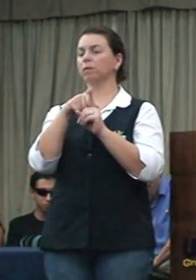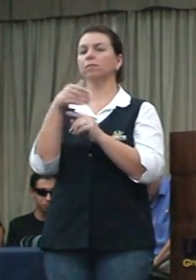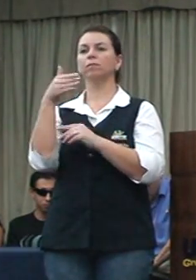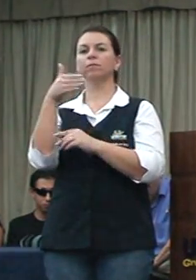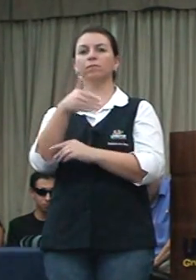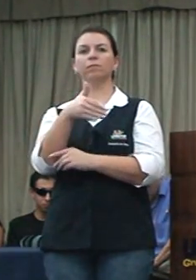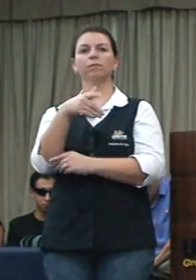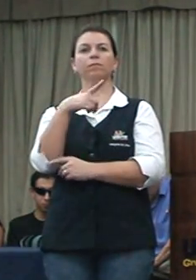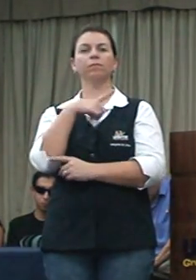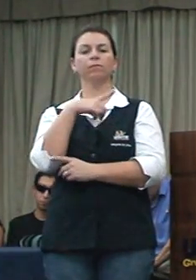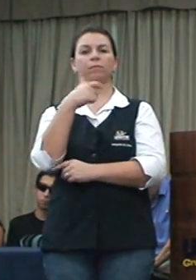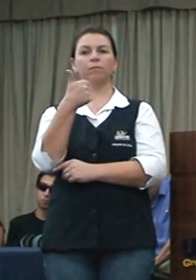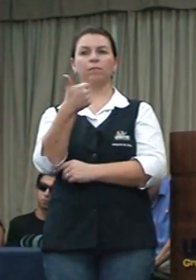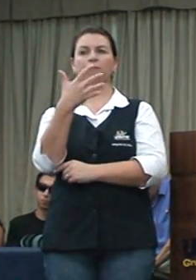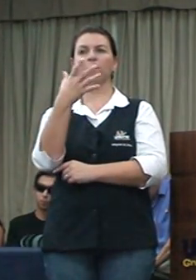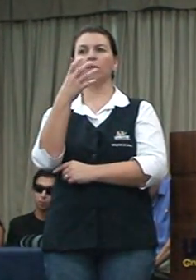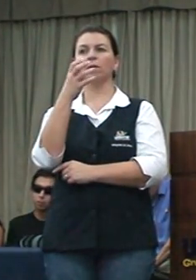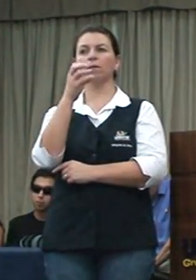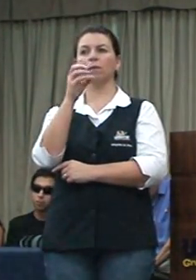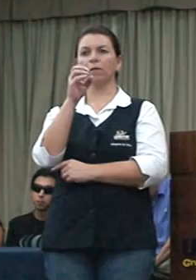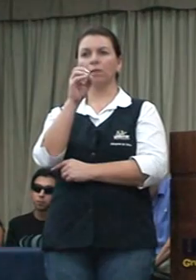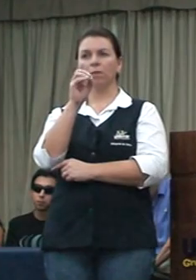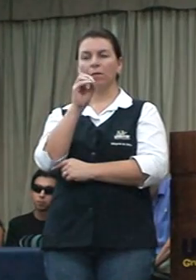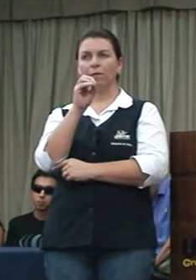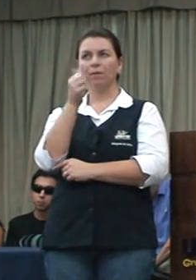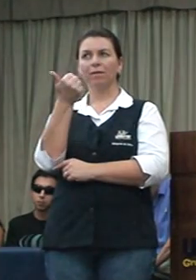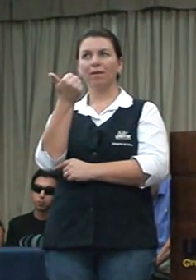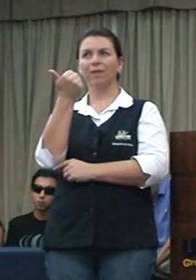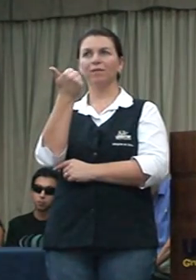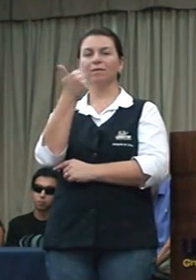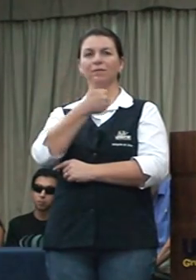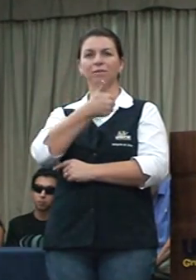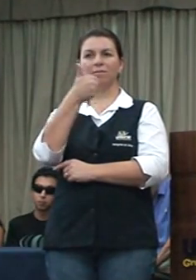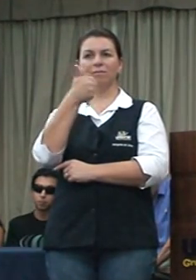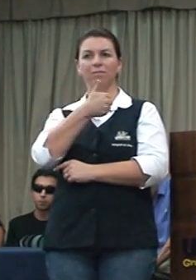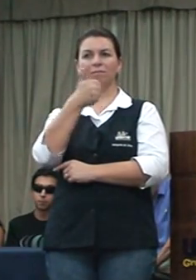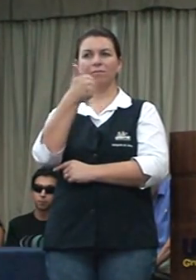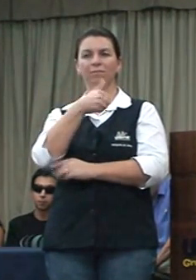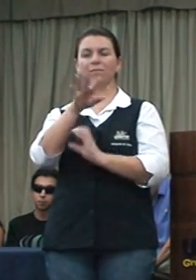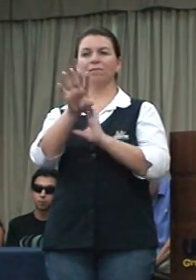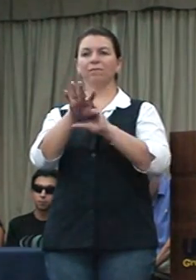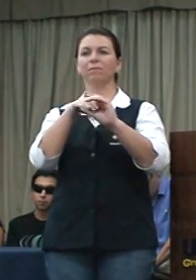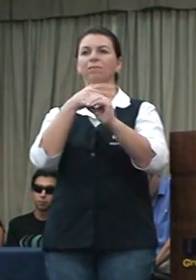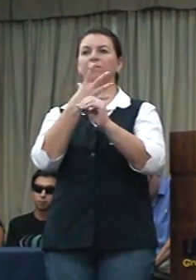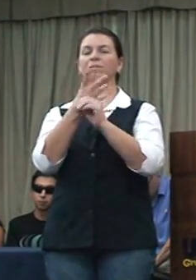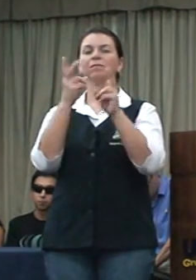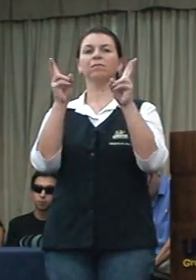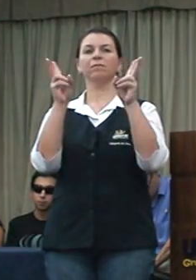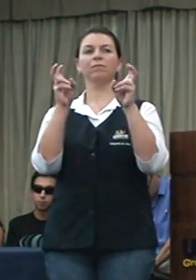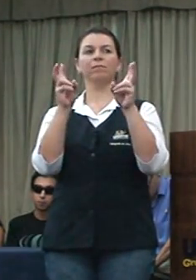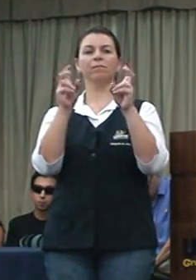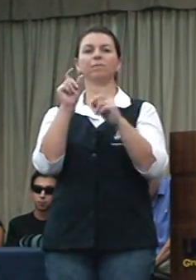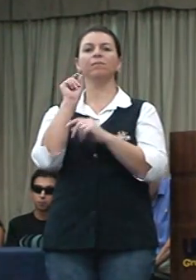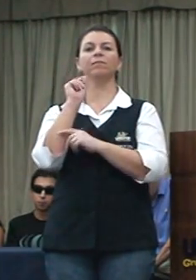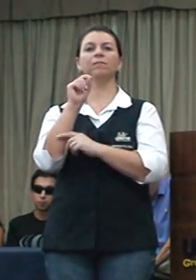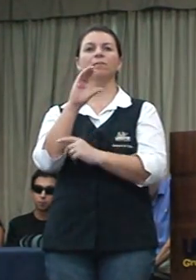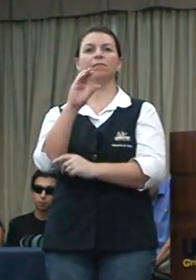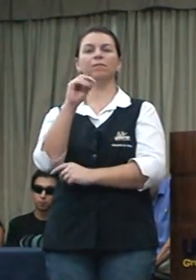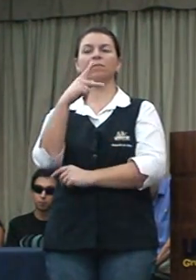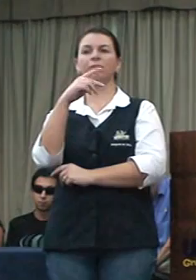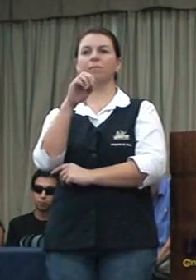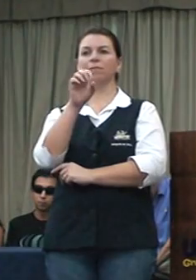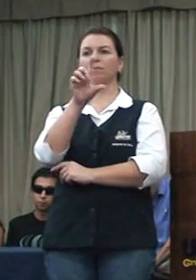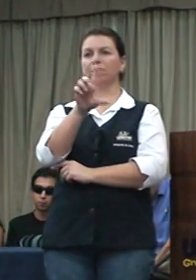a 11ª parte do YouTube, naquele título que eu citei para vocês, quem a Coppel foi